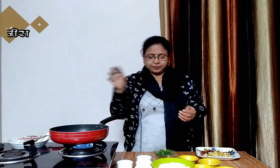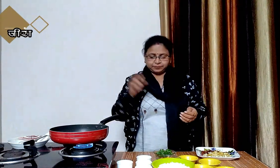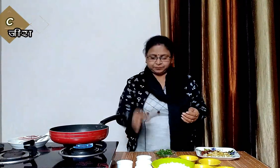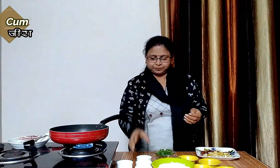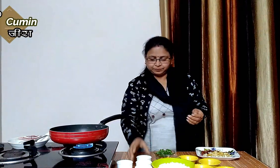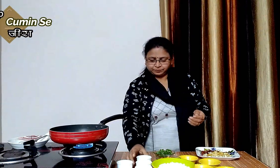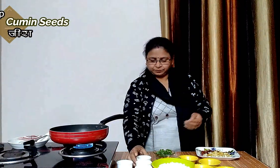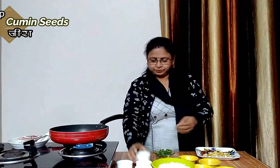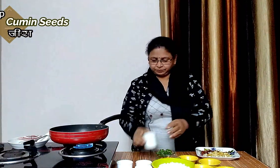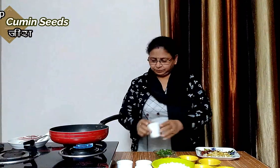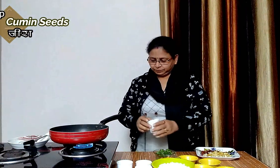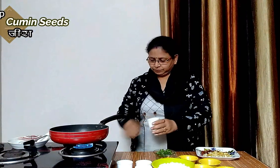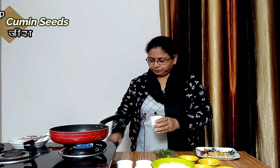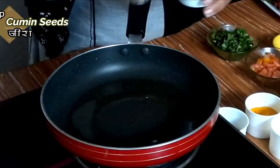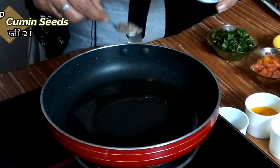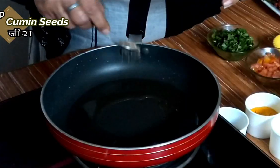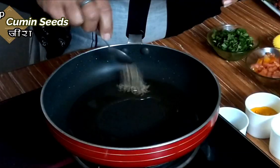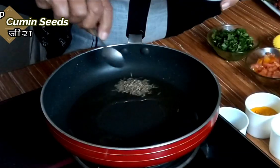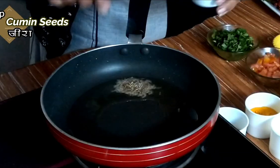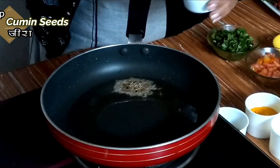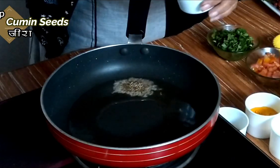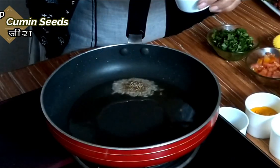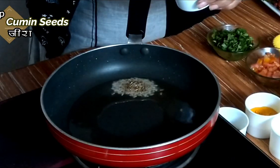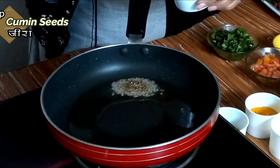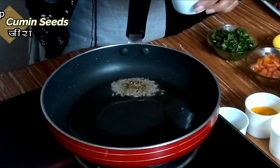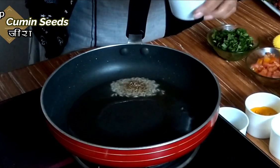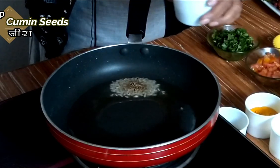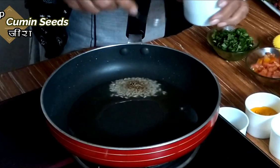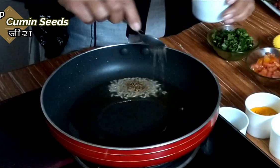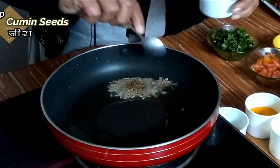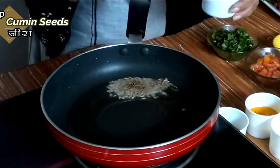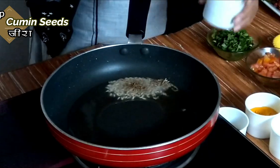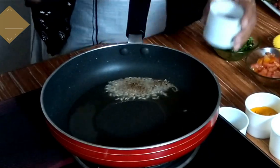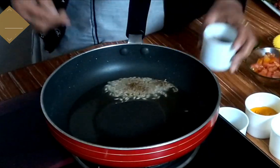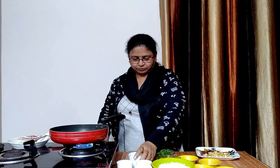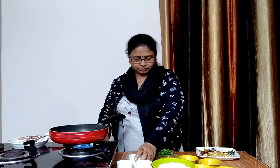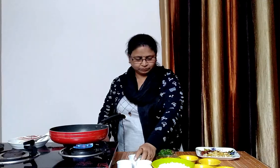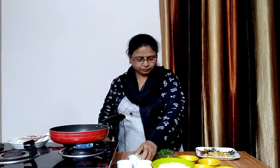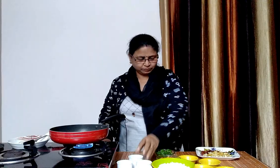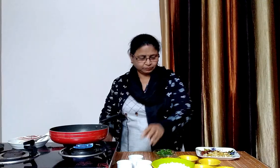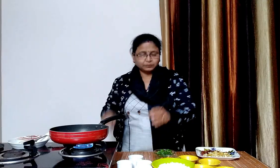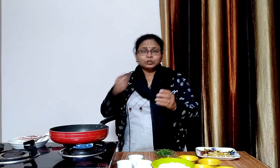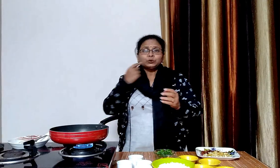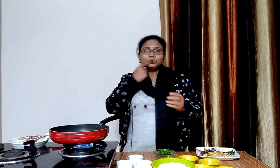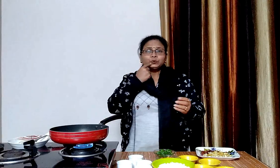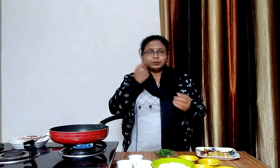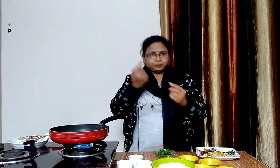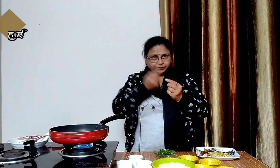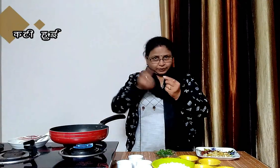जीरा दो बारी कटी हुई हरी मिर्च